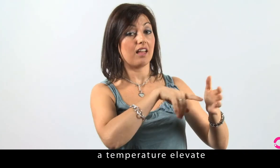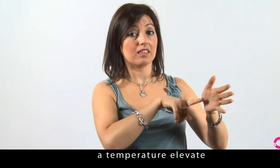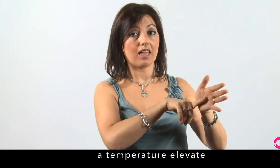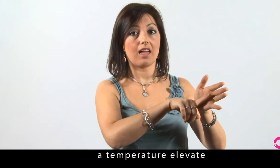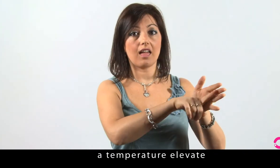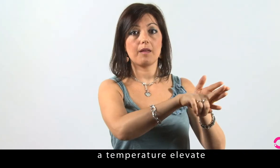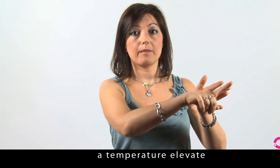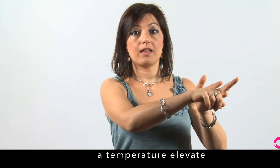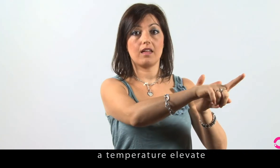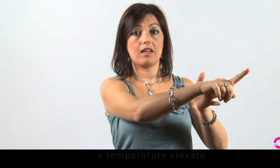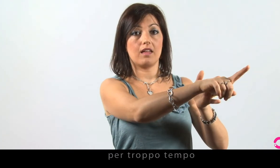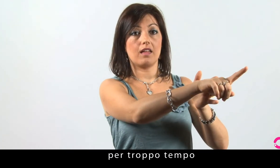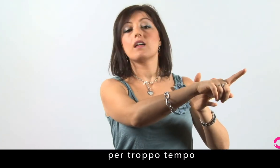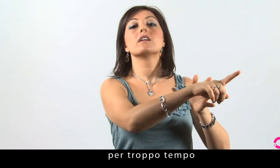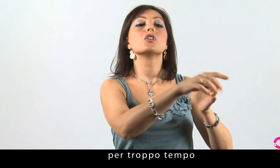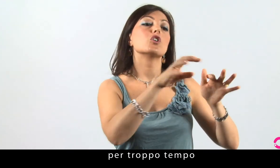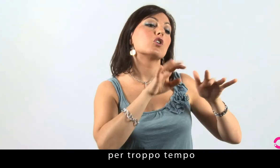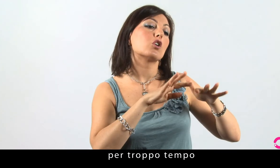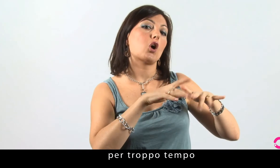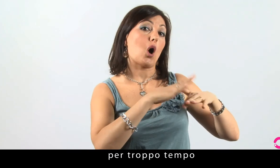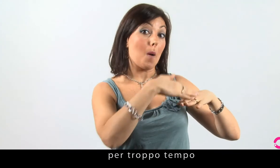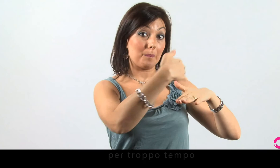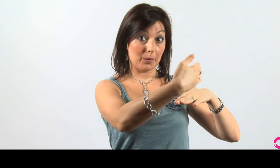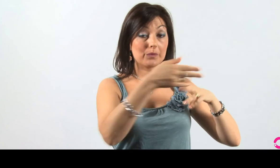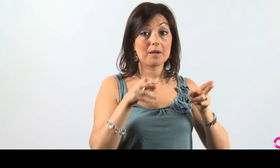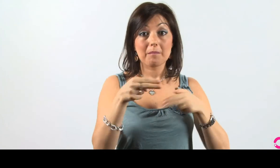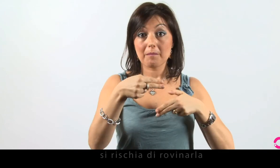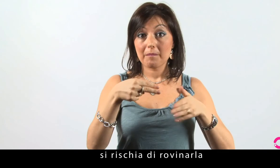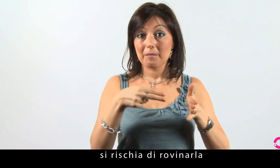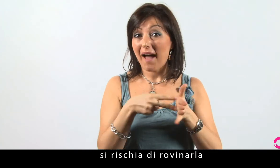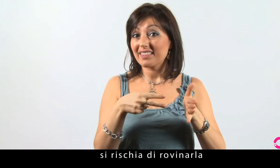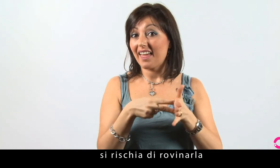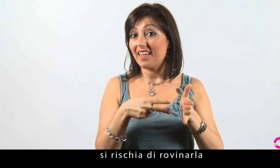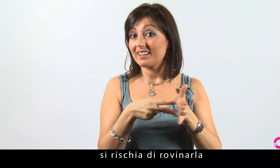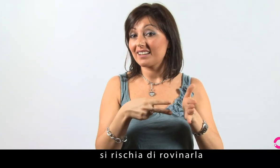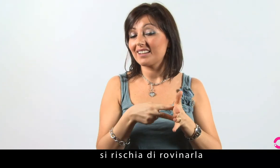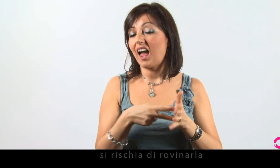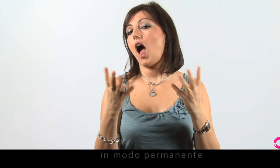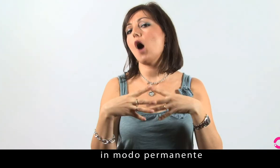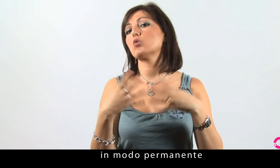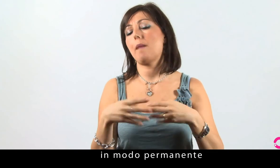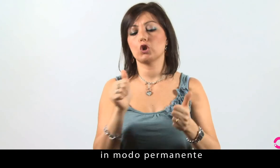temperature molto elevate per troppo tempo, si rischia di rovinarla in modo permanente.